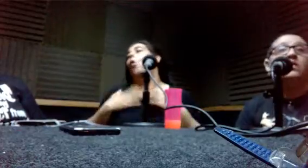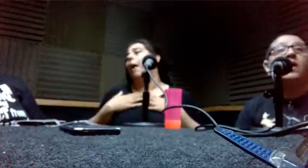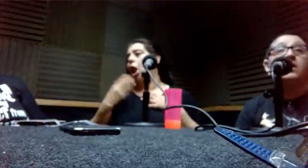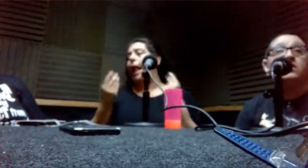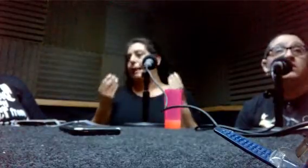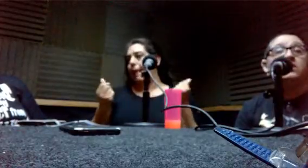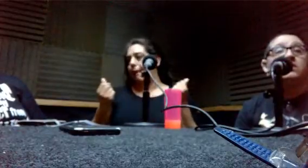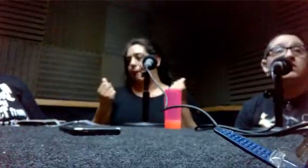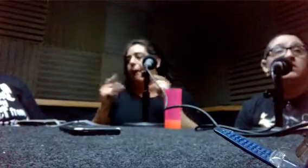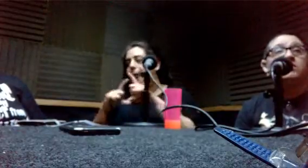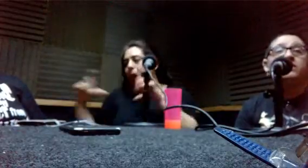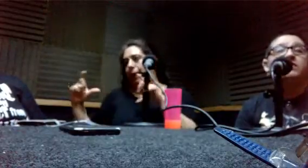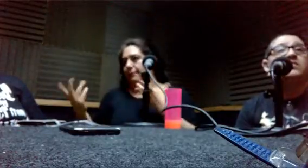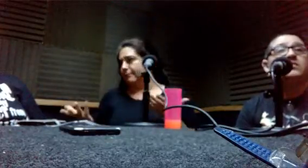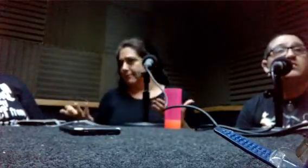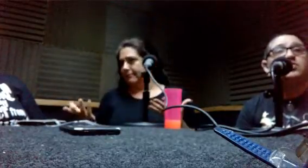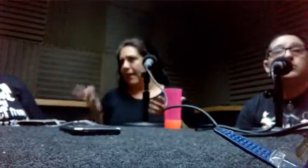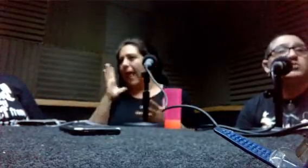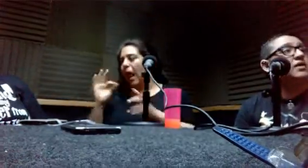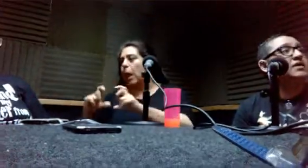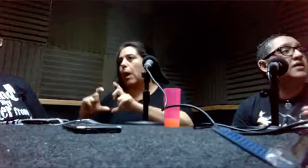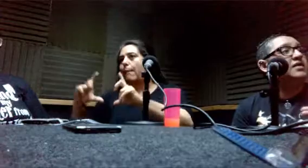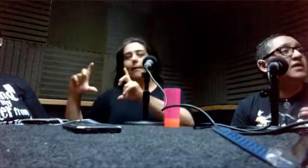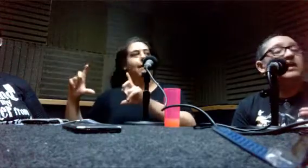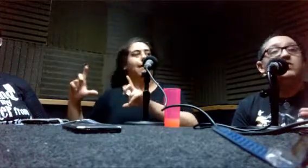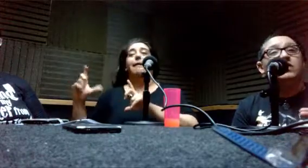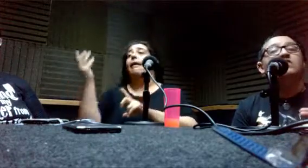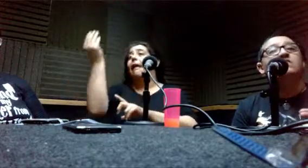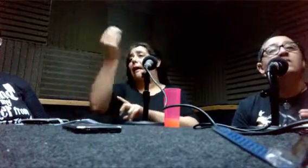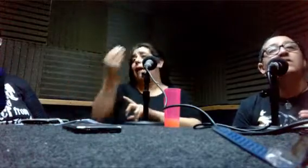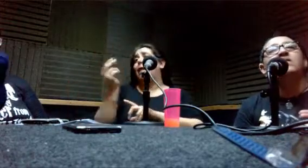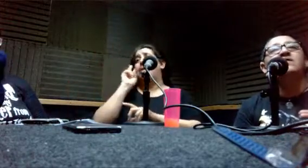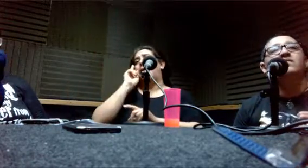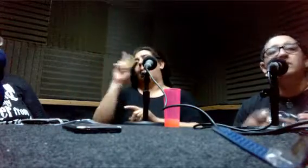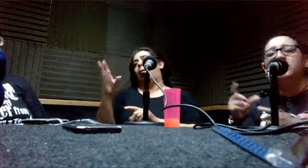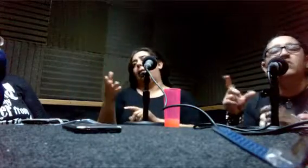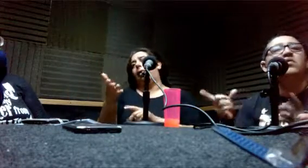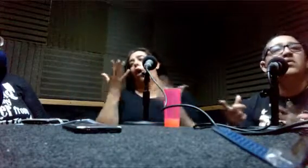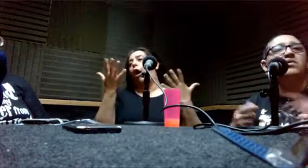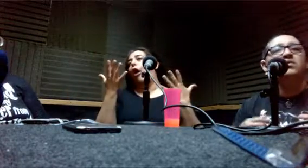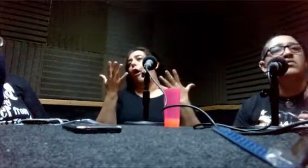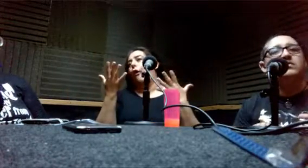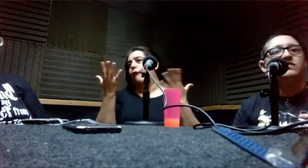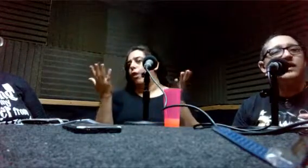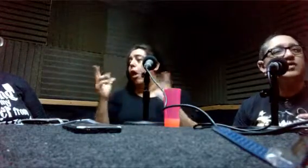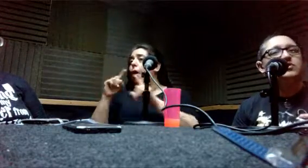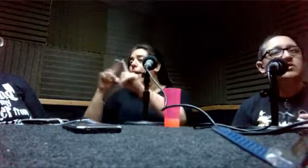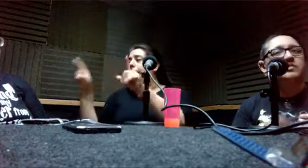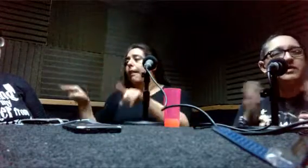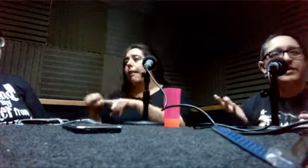recuadro. Claro. Por favor. El dibujito se va a ver igual. El dibujito se va a ver igual, se va a perder un color, o cuando se cae el coyote por el